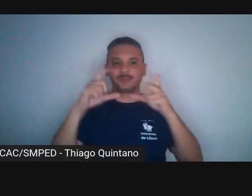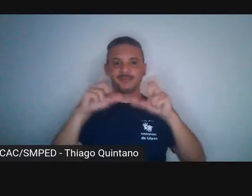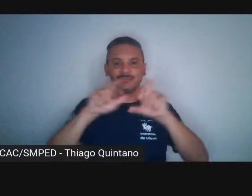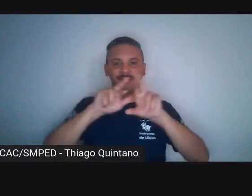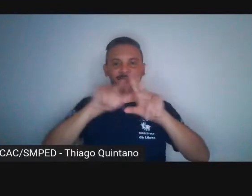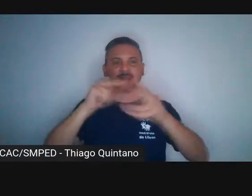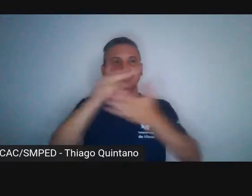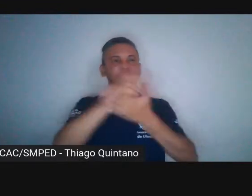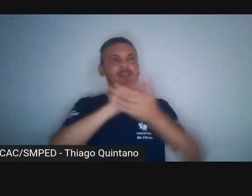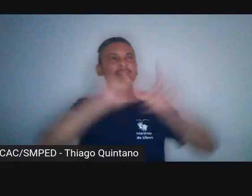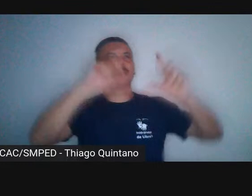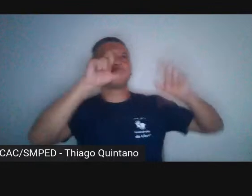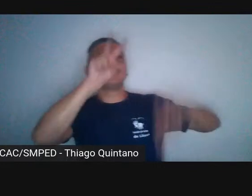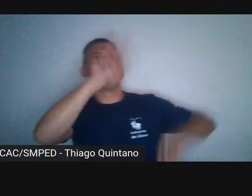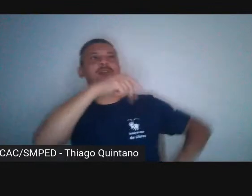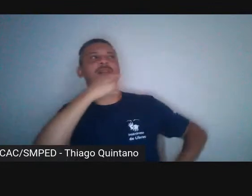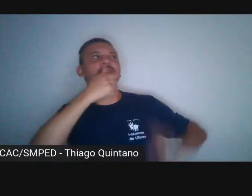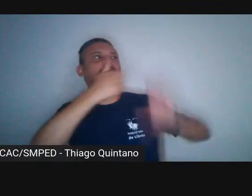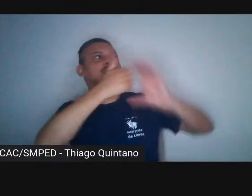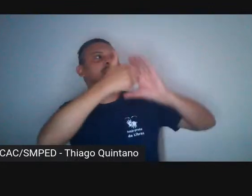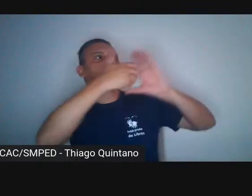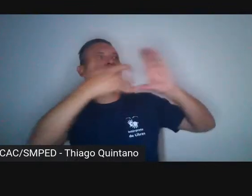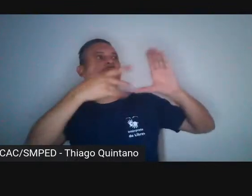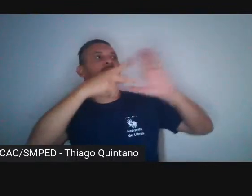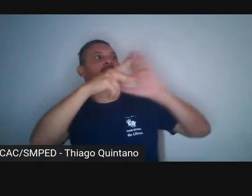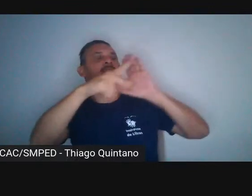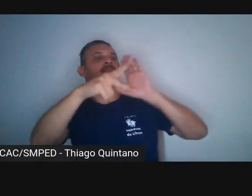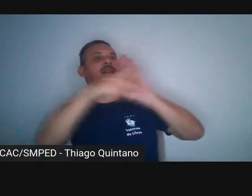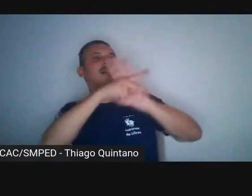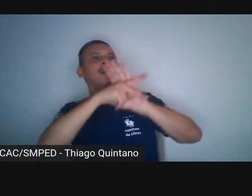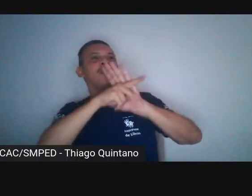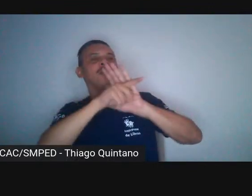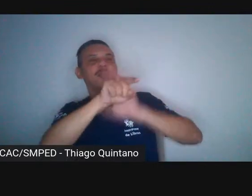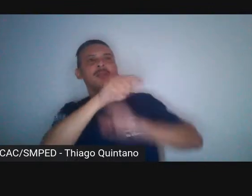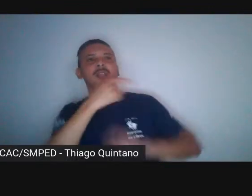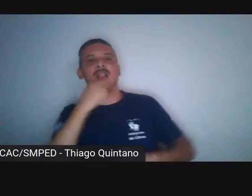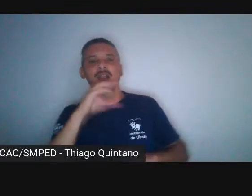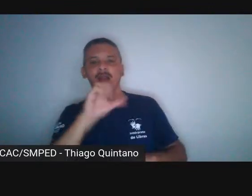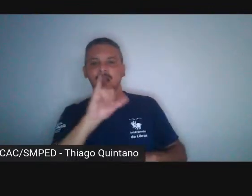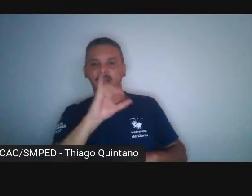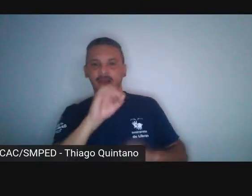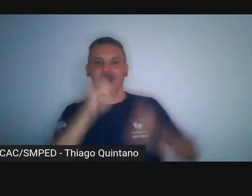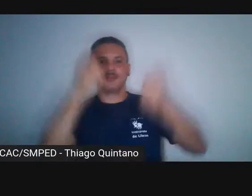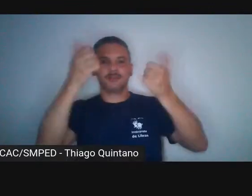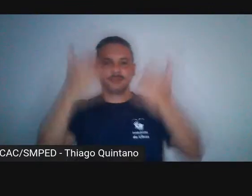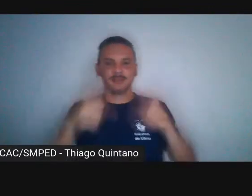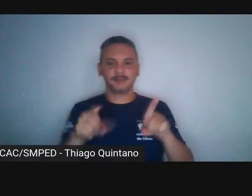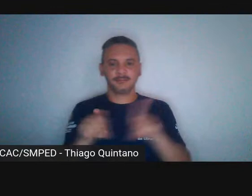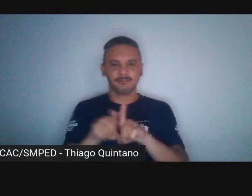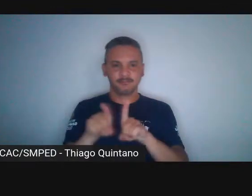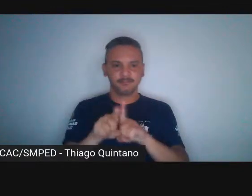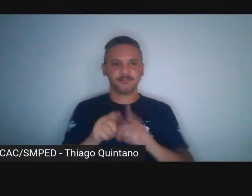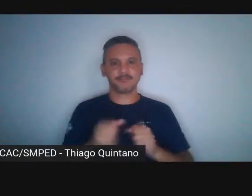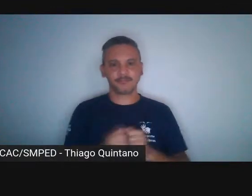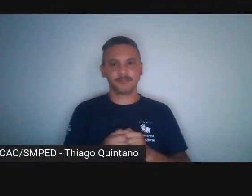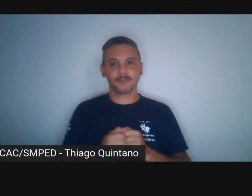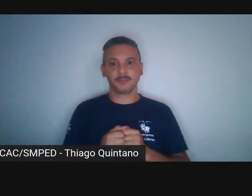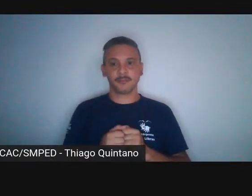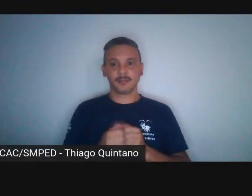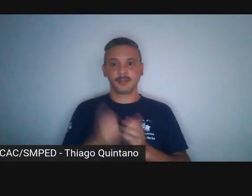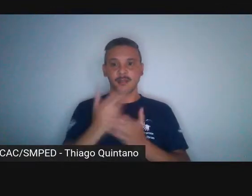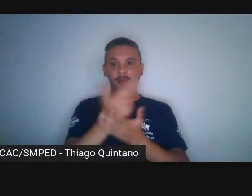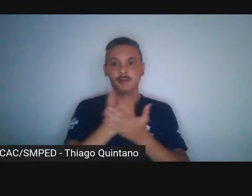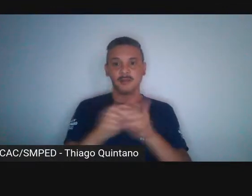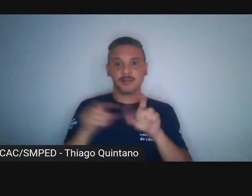características da obra do Caio Reciwit, para imagens que são,